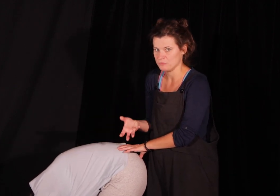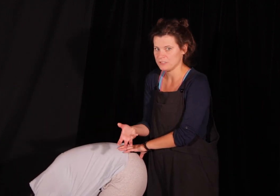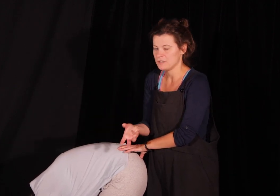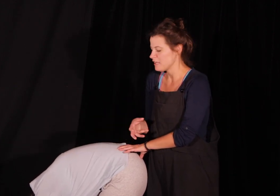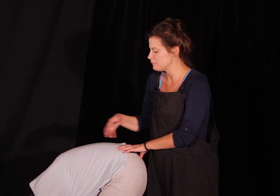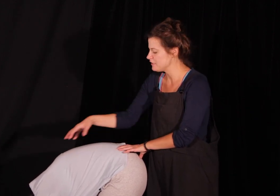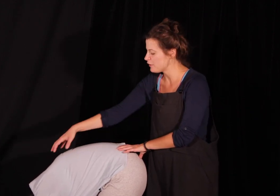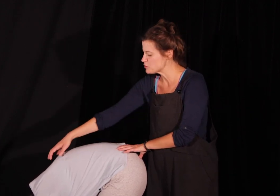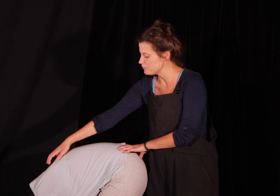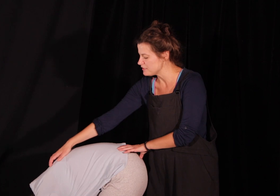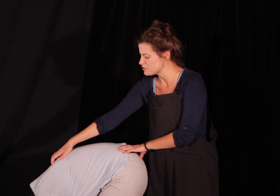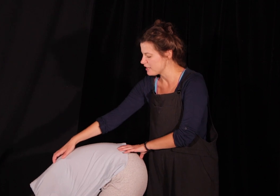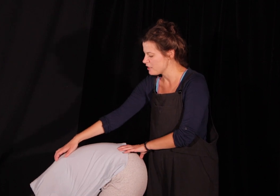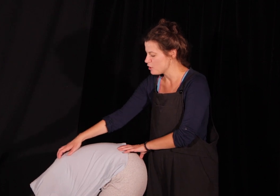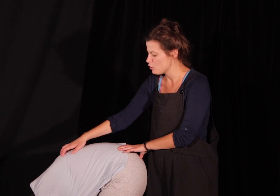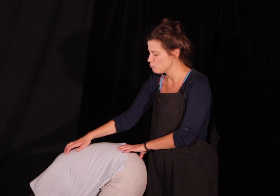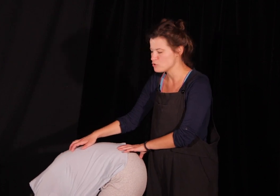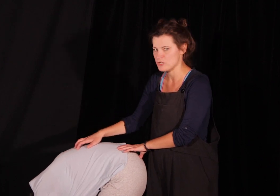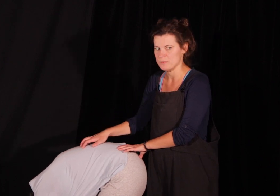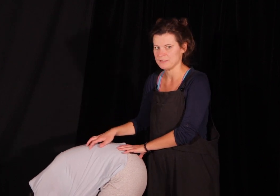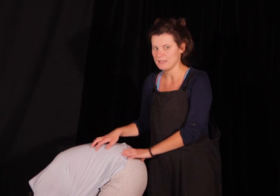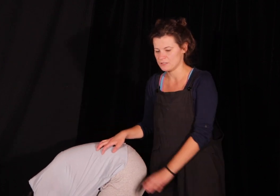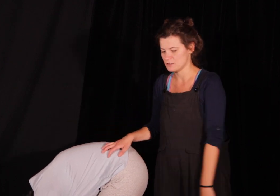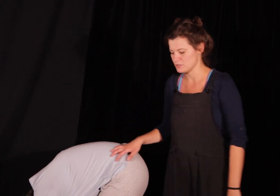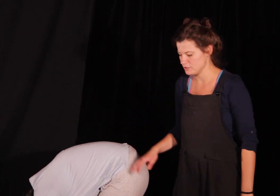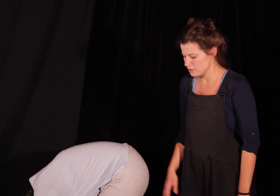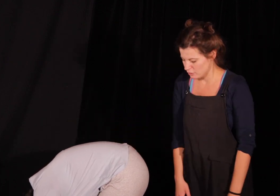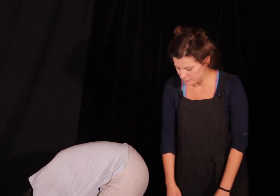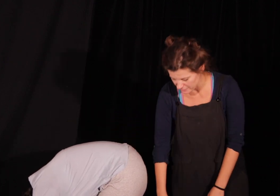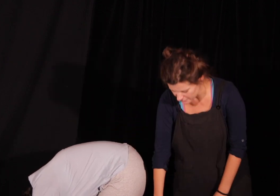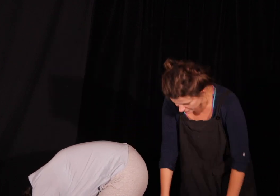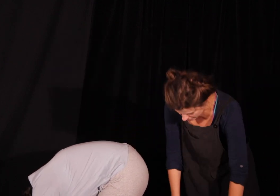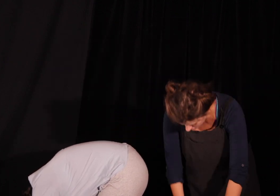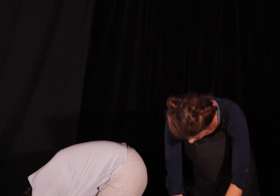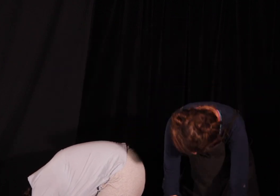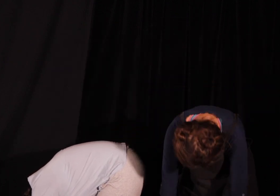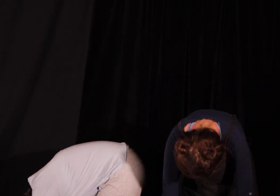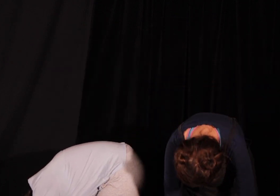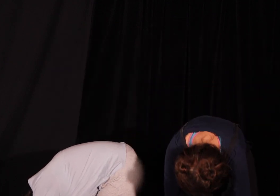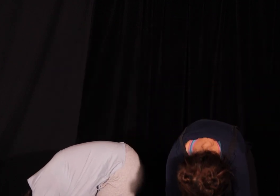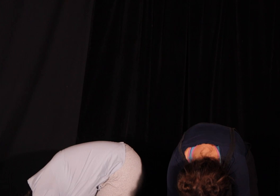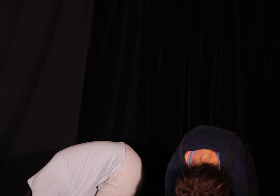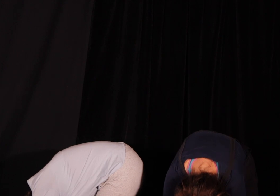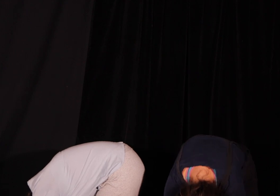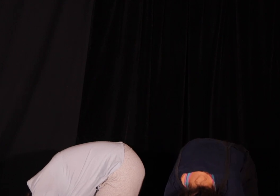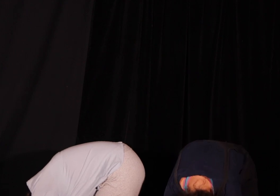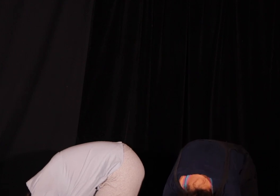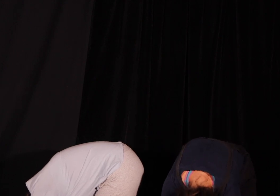wydychając powietrze muczymy tak czyli robimy rolowanie kręgosłupa